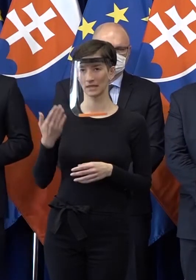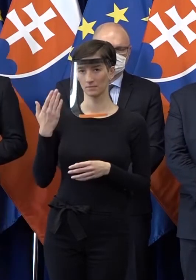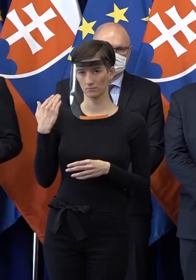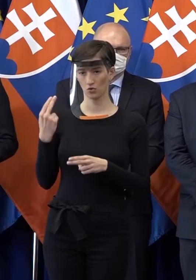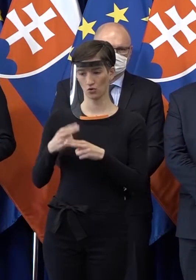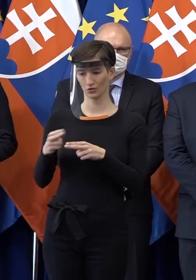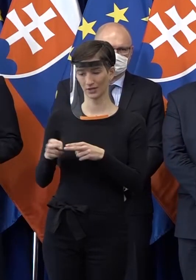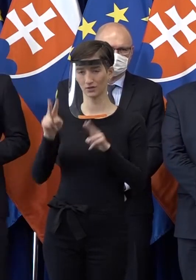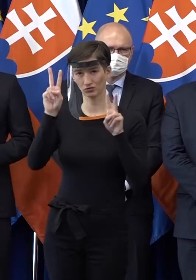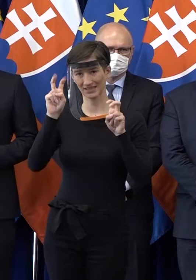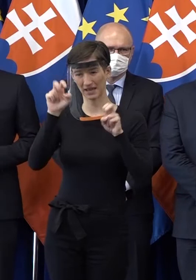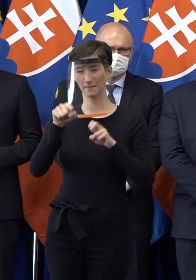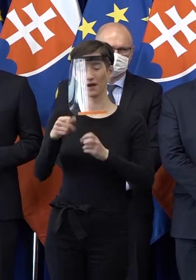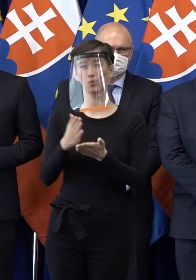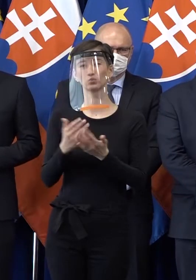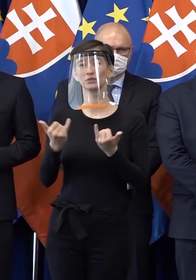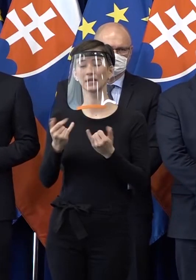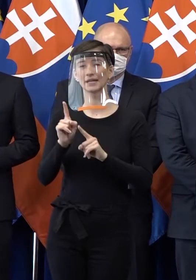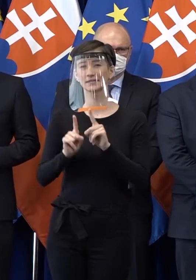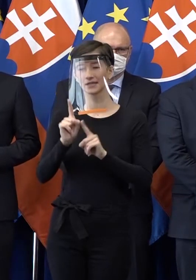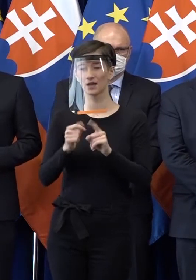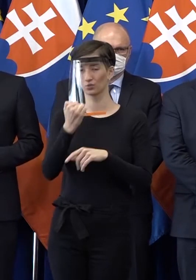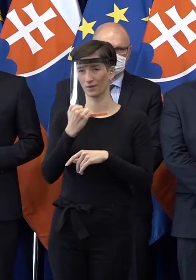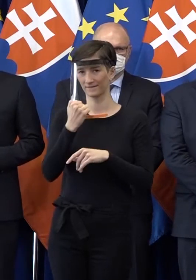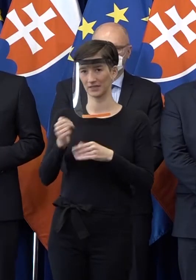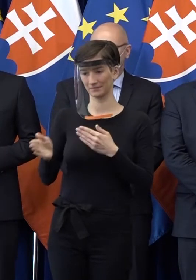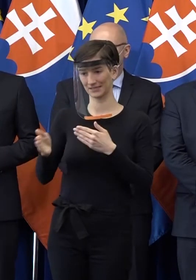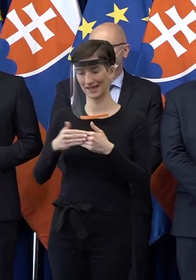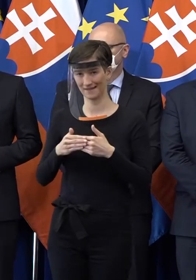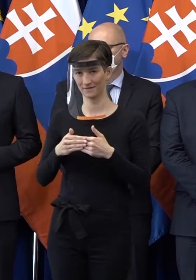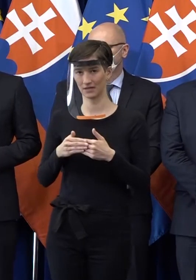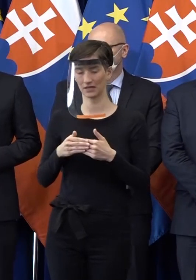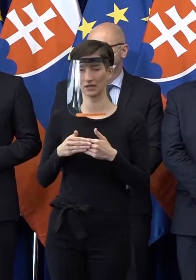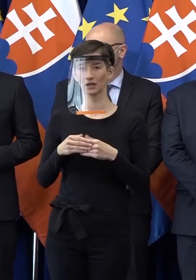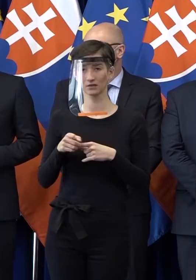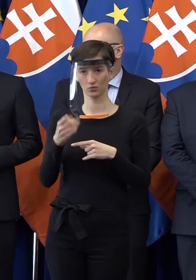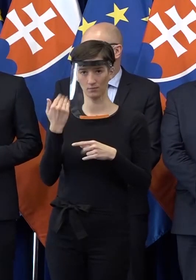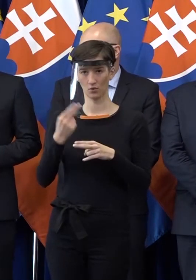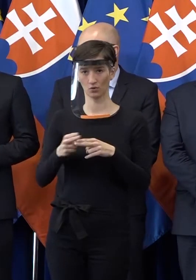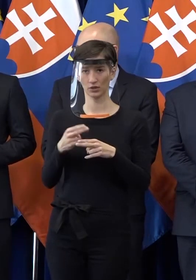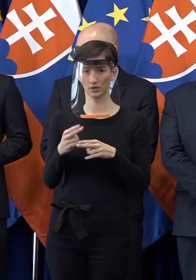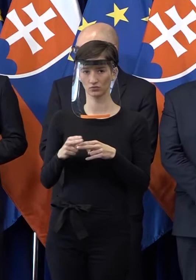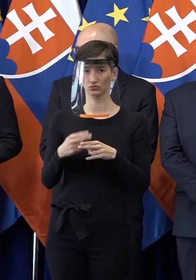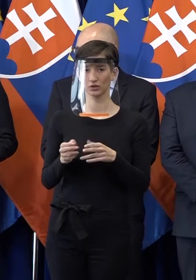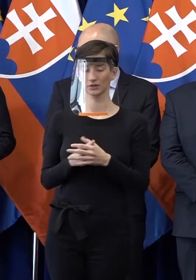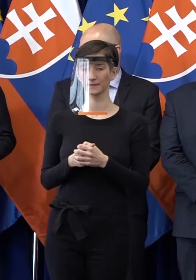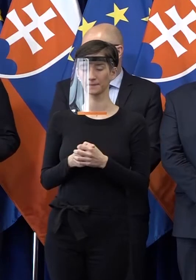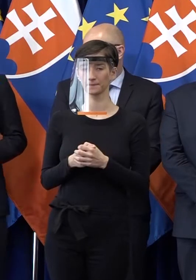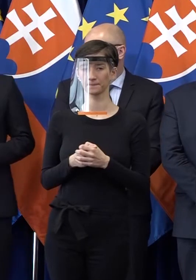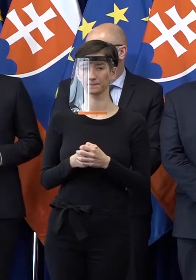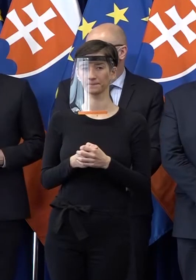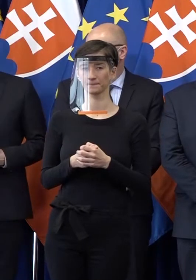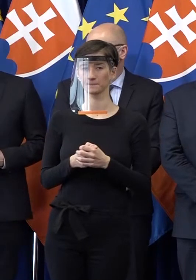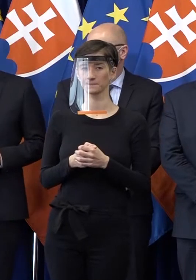vedeli by fungovať, vyrábať sú firmy, ktoré aj preto pretrhnutie väzieb nebudú môcť. V akom časovom horizonte by